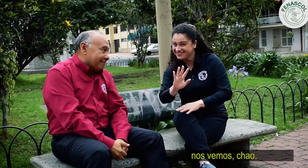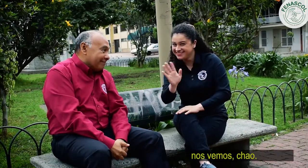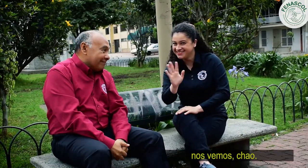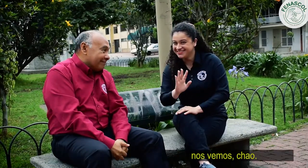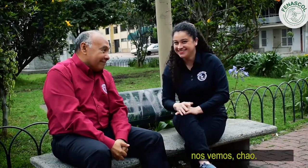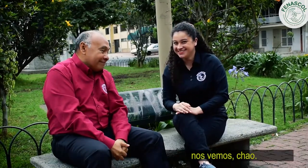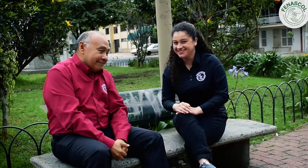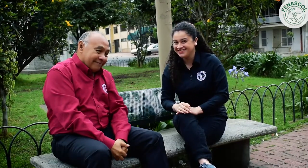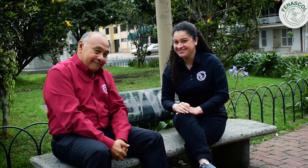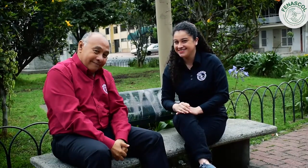nos vemos chao